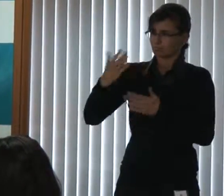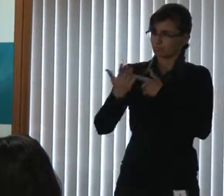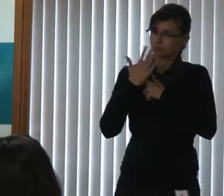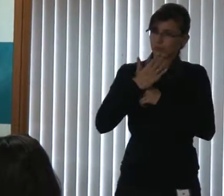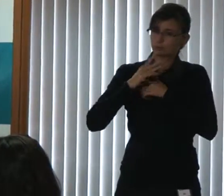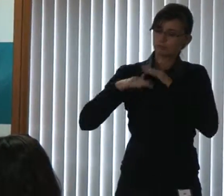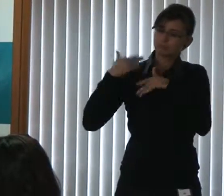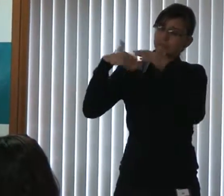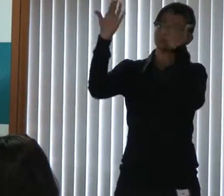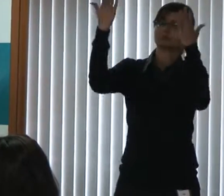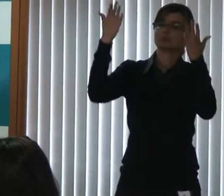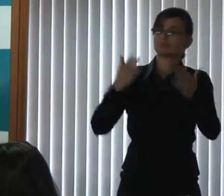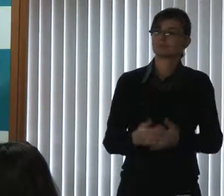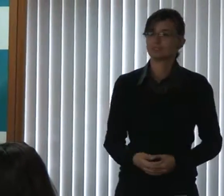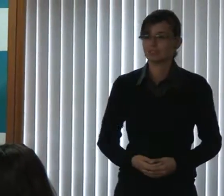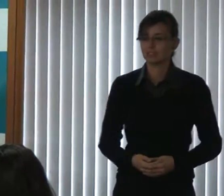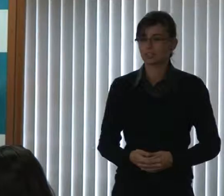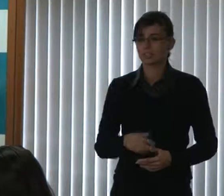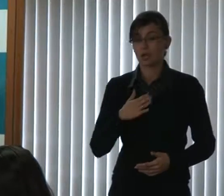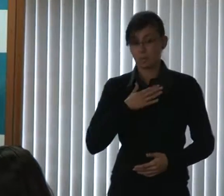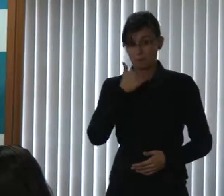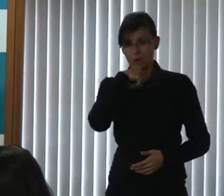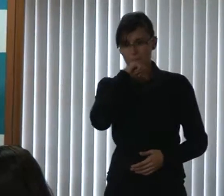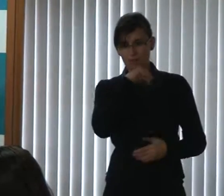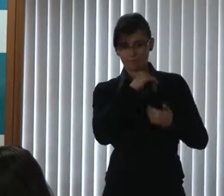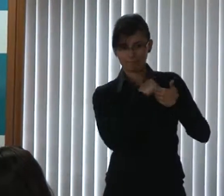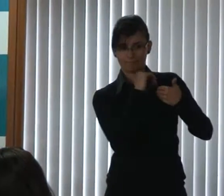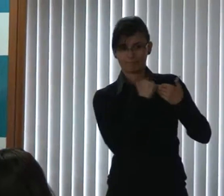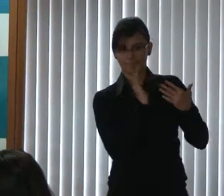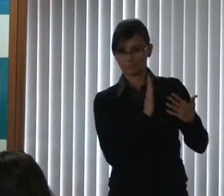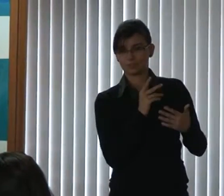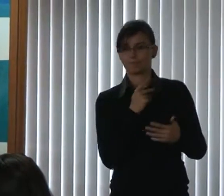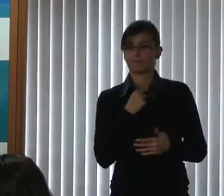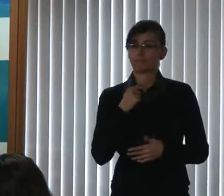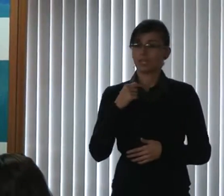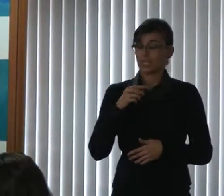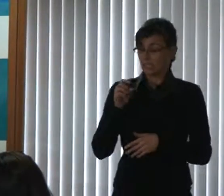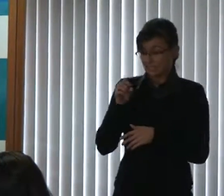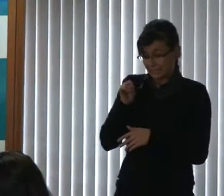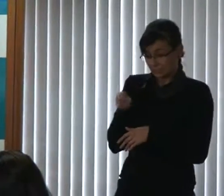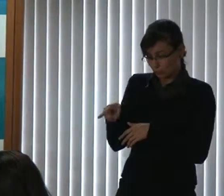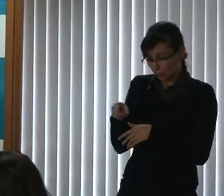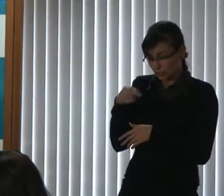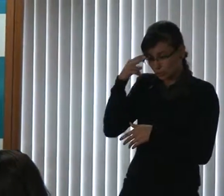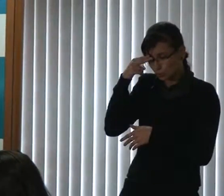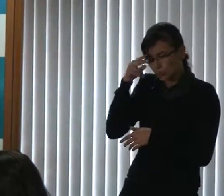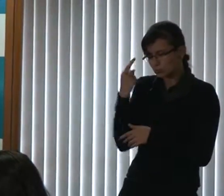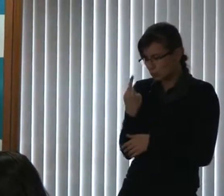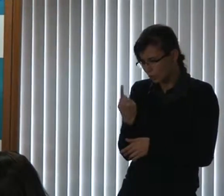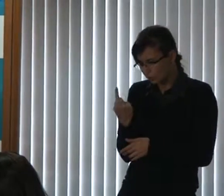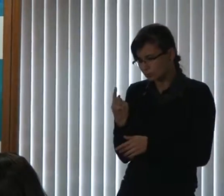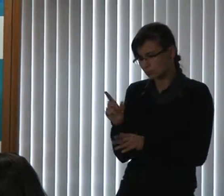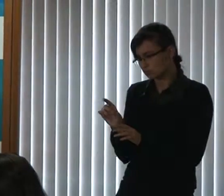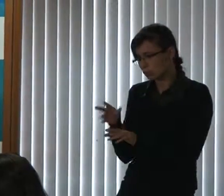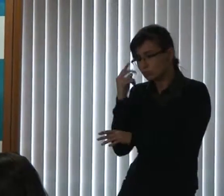Minha mãe sempre dizia para mim, filho, quando você sonha sozinho, é um sonho. Mas se no teu sonho tiver mais pessoas,